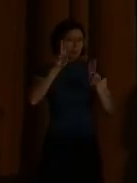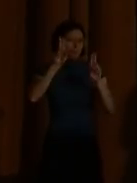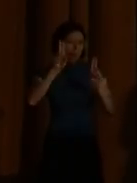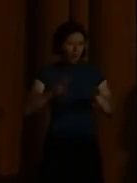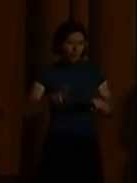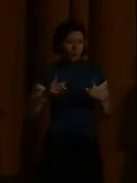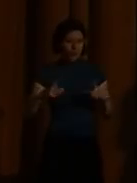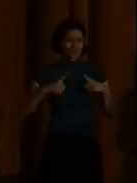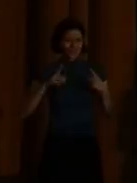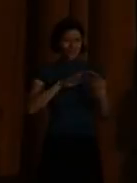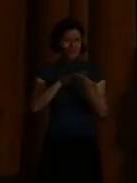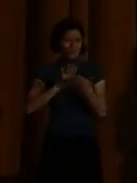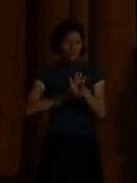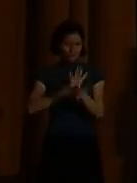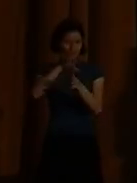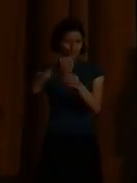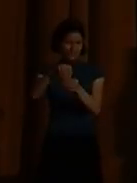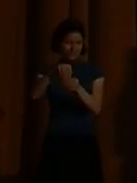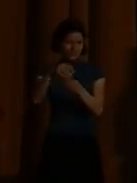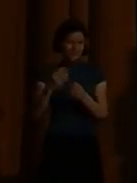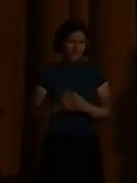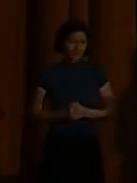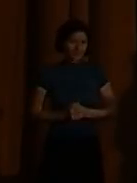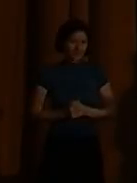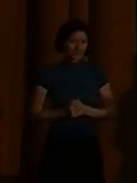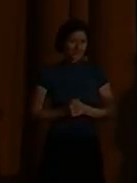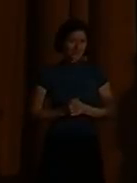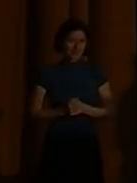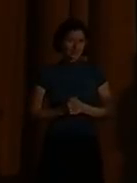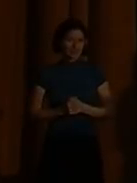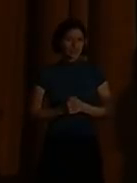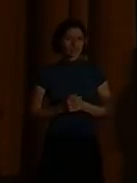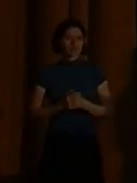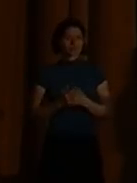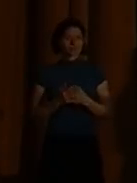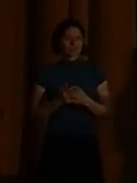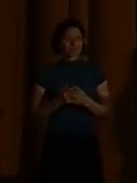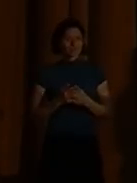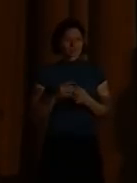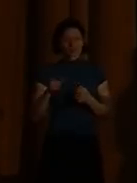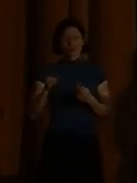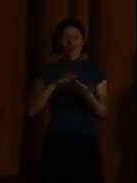Auf Dialog, Kooperation, Kommunikation.